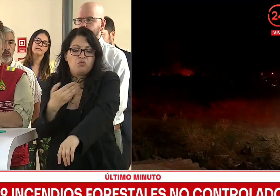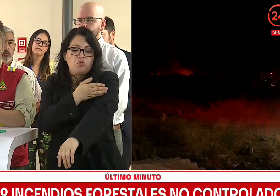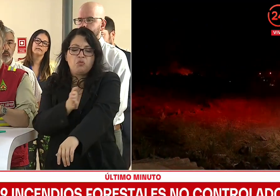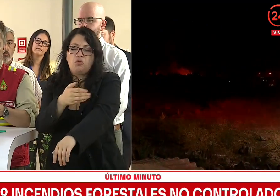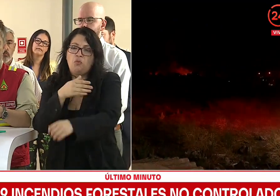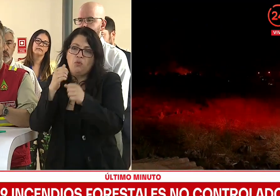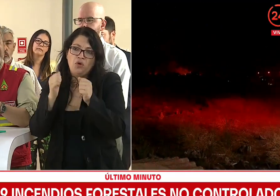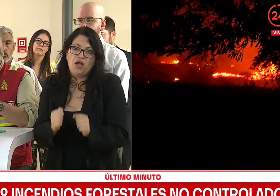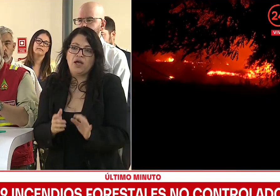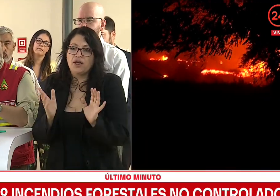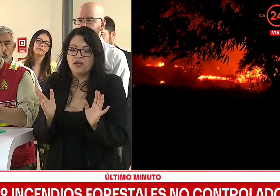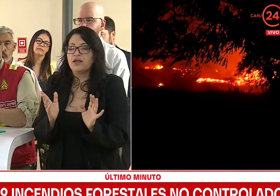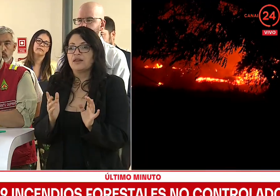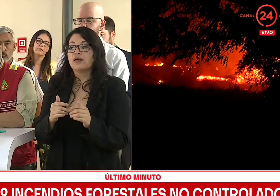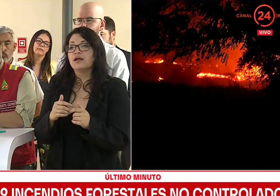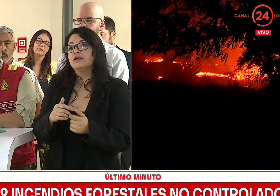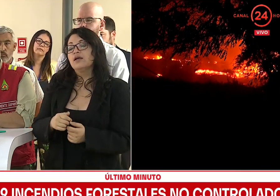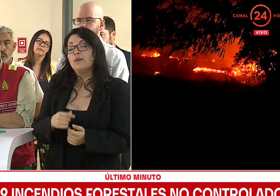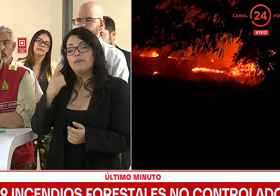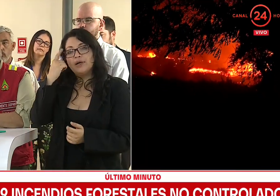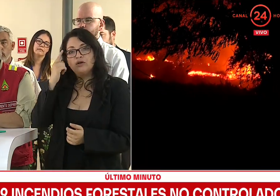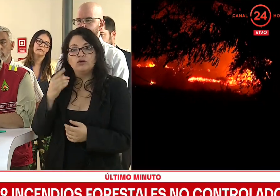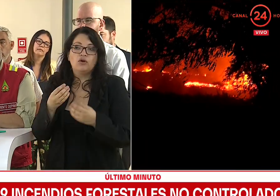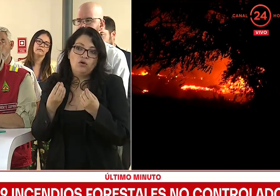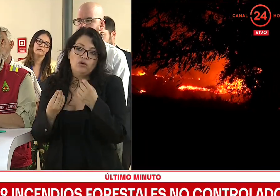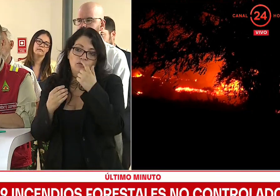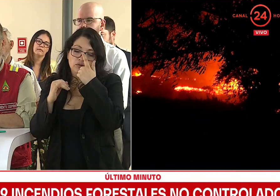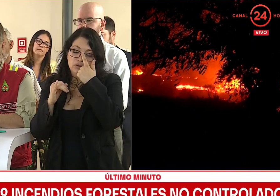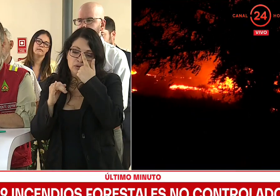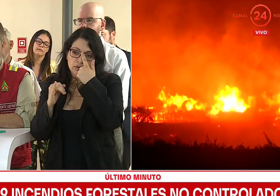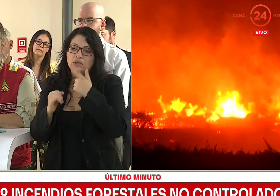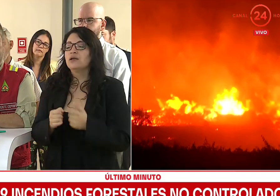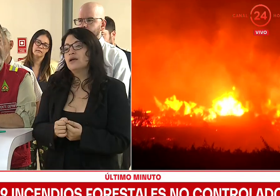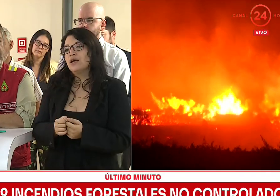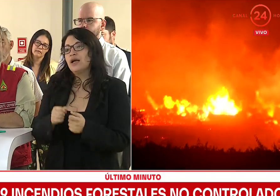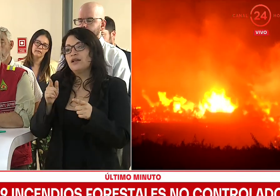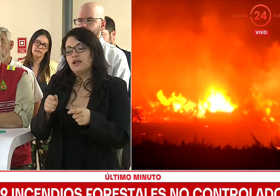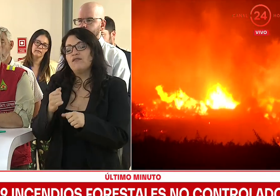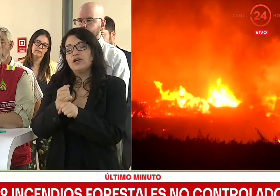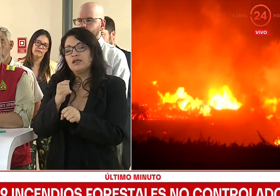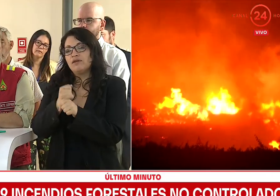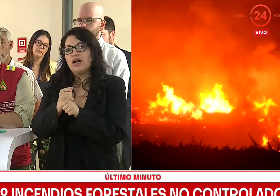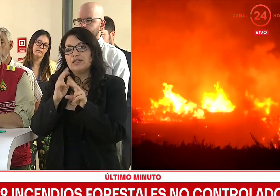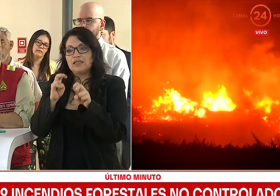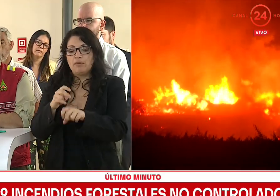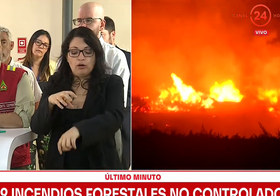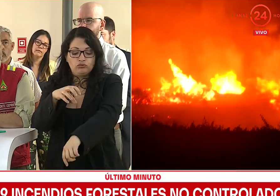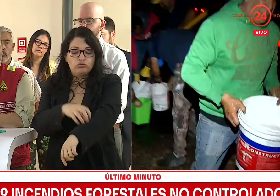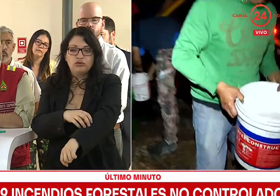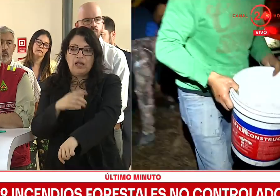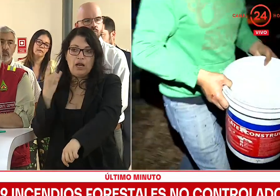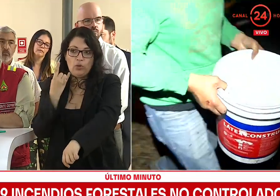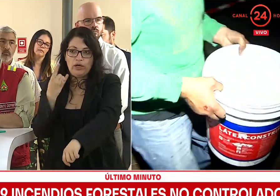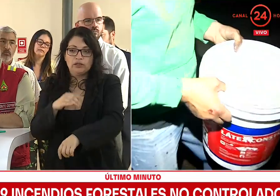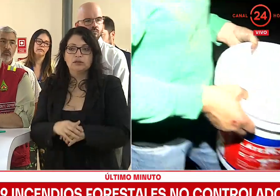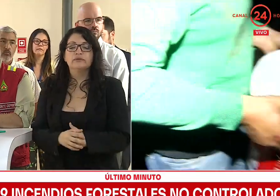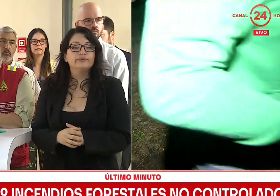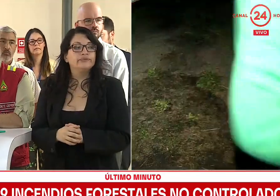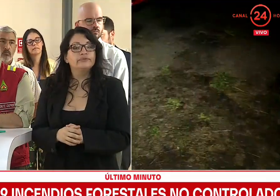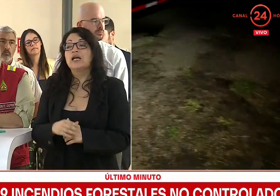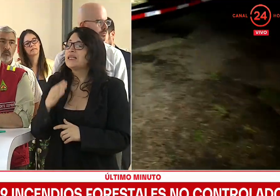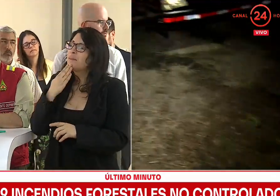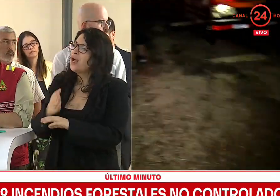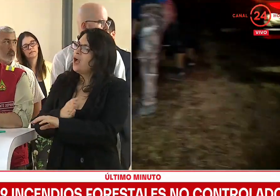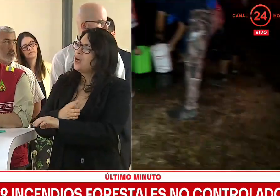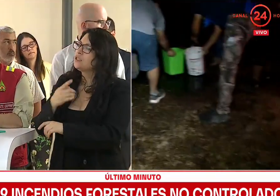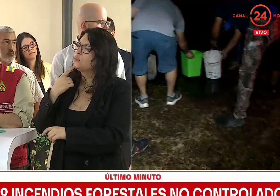requiera, pero evidentemente va a participar en la emergencia de la zona. Le preguntábamos también a